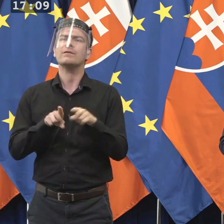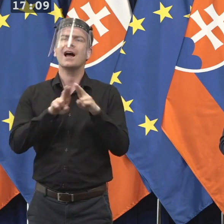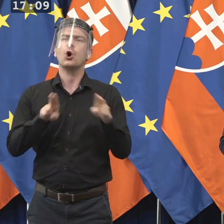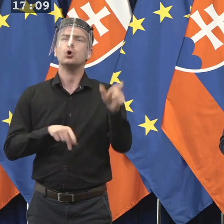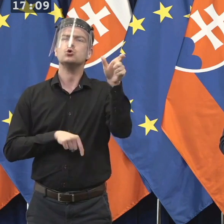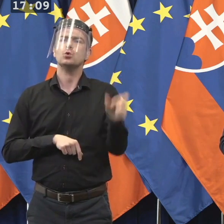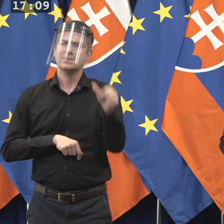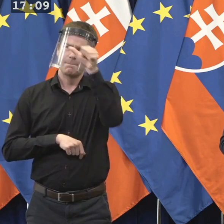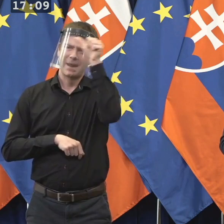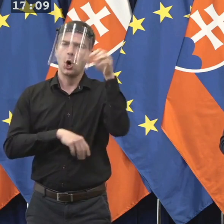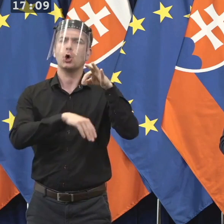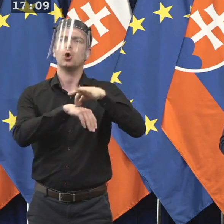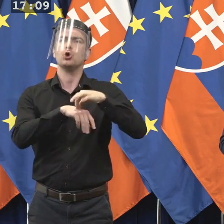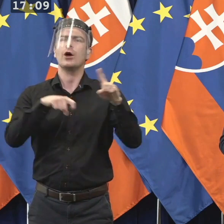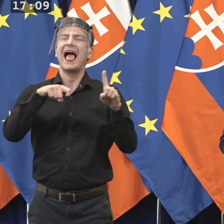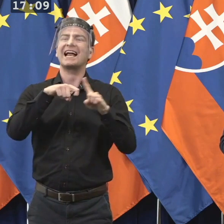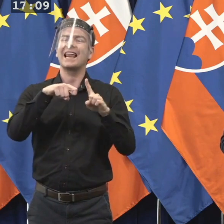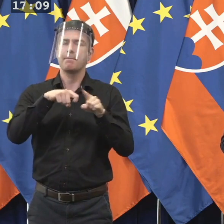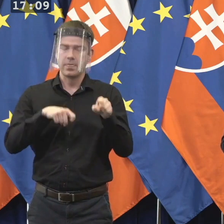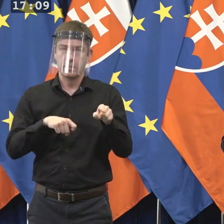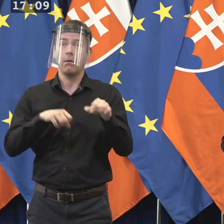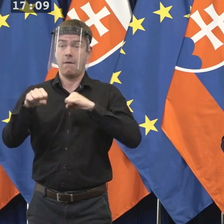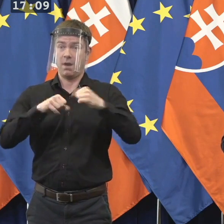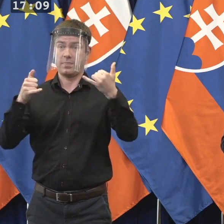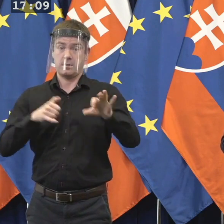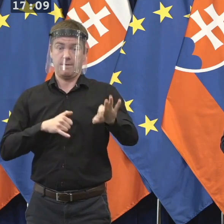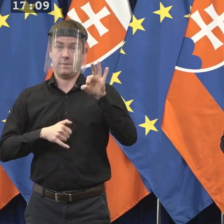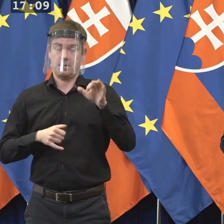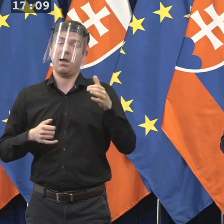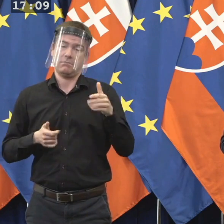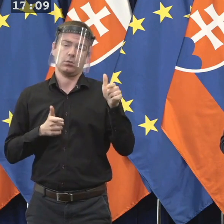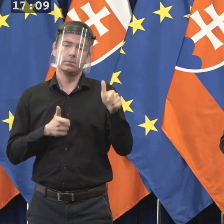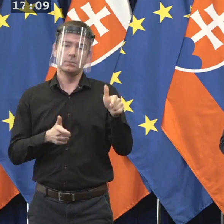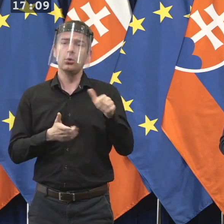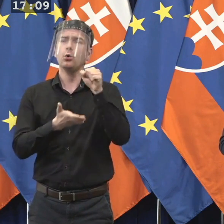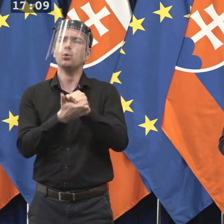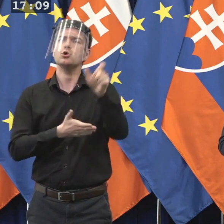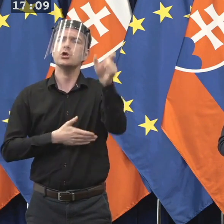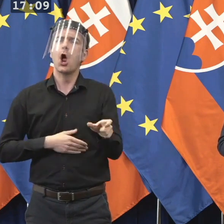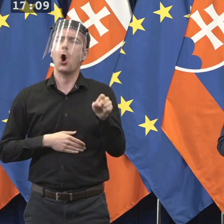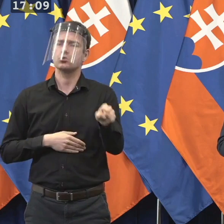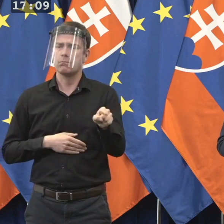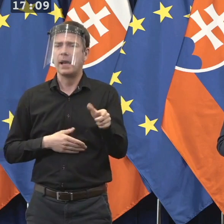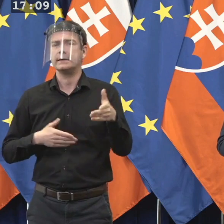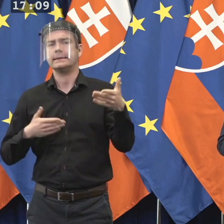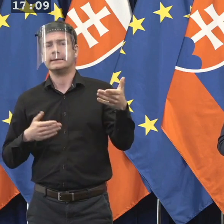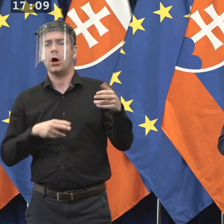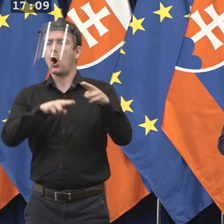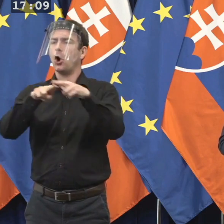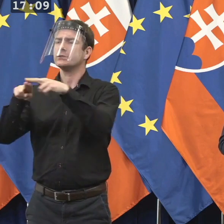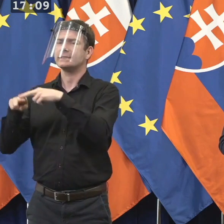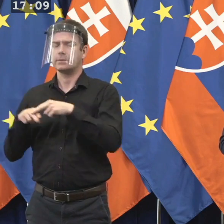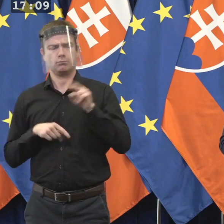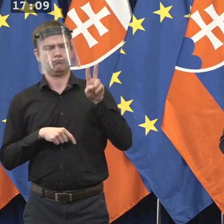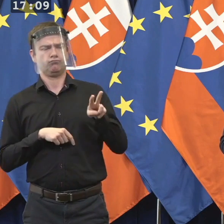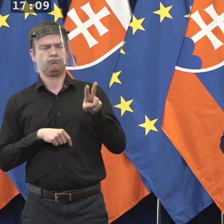dnes vládou zvolený, tak určite je to osoba, pri ktorej nemôžu mať žiadne pochybnosti o